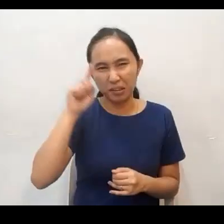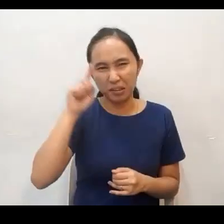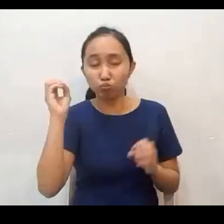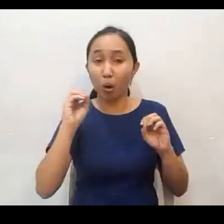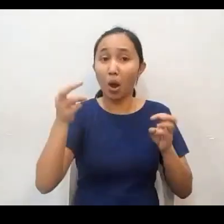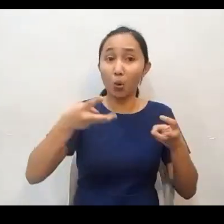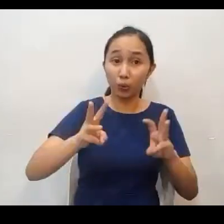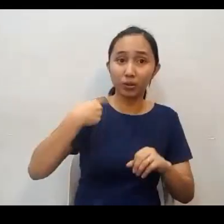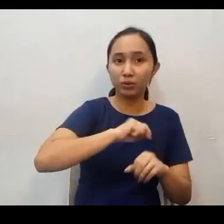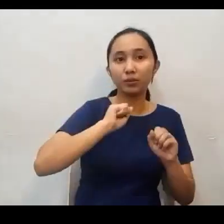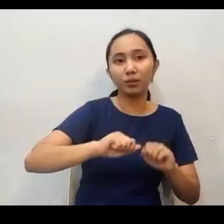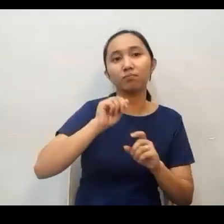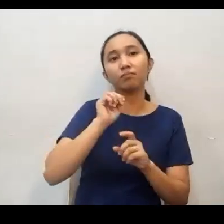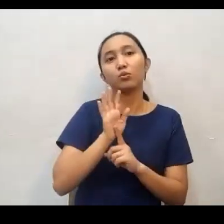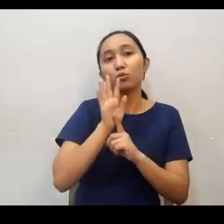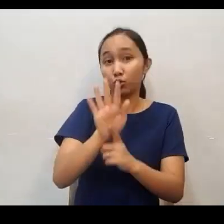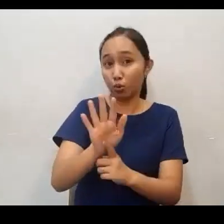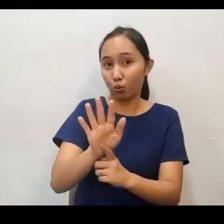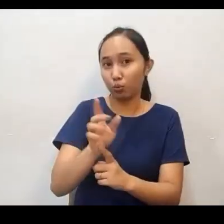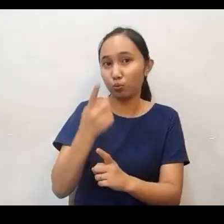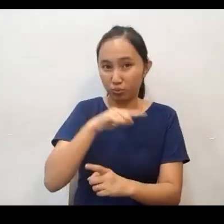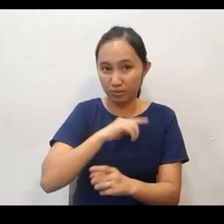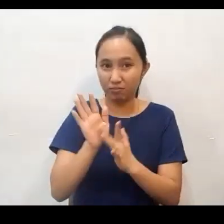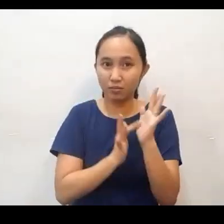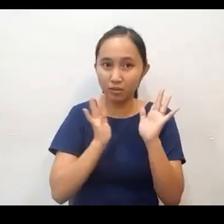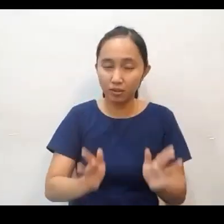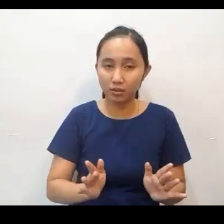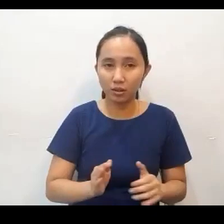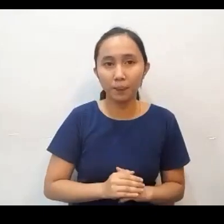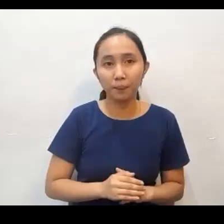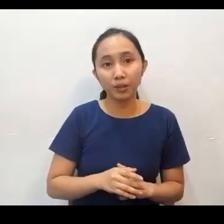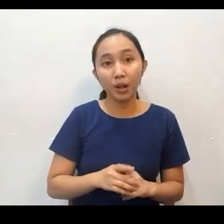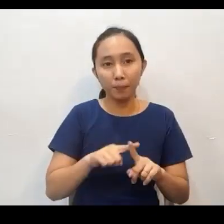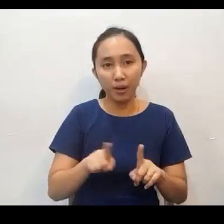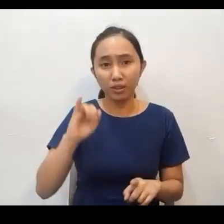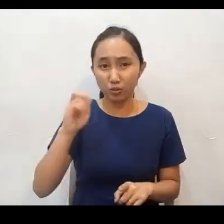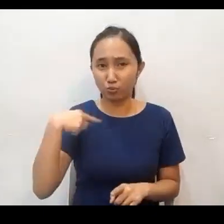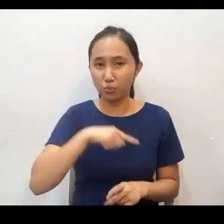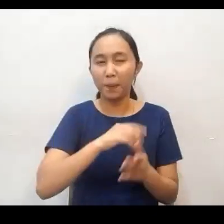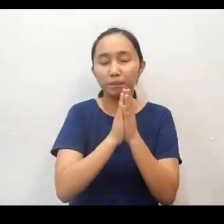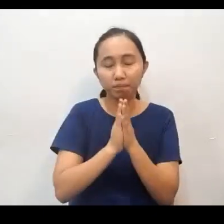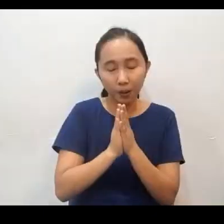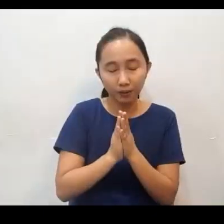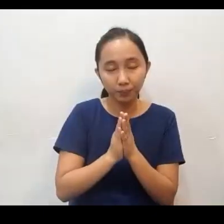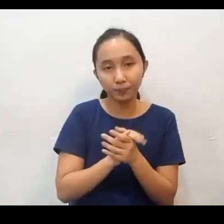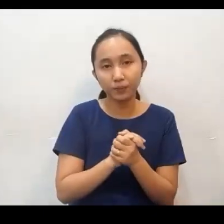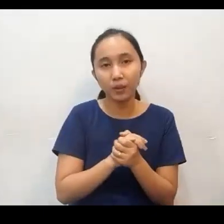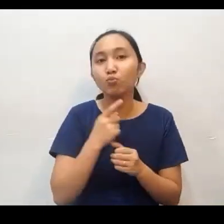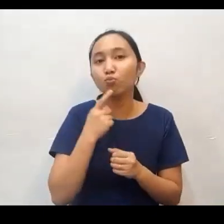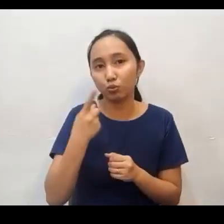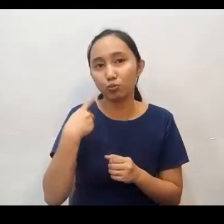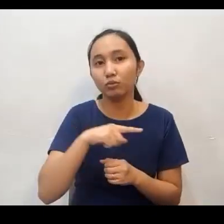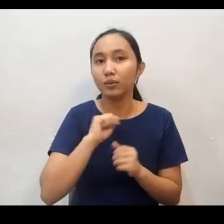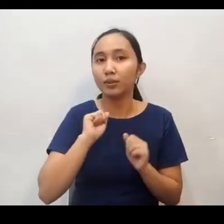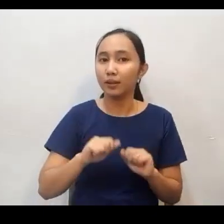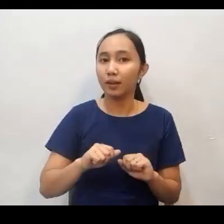If we pray, then try again and again, we will find, we will get the wisdom. Nabagaman, para bang walang paraan para